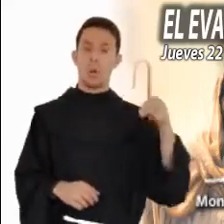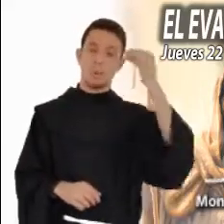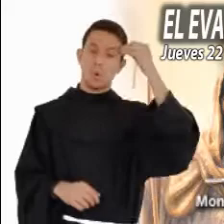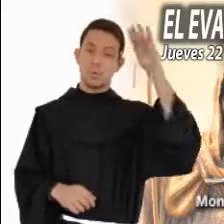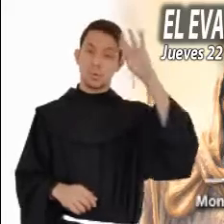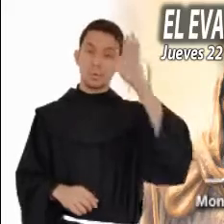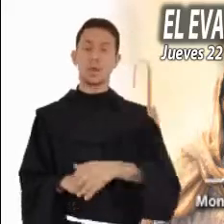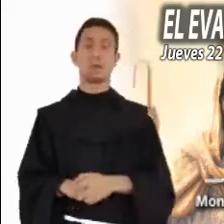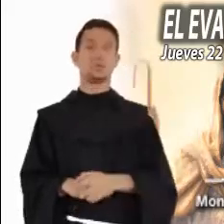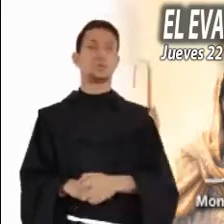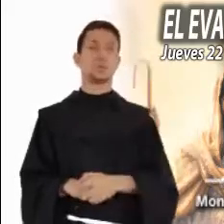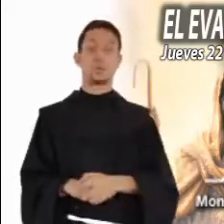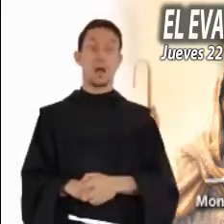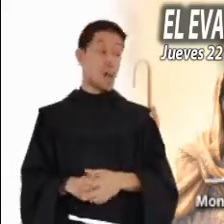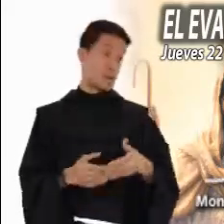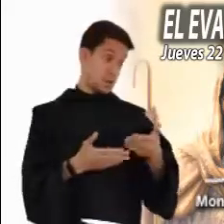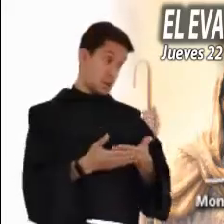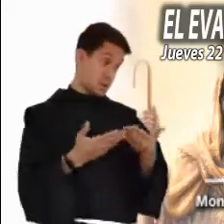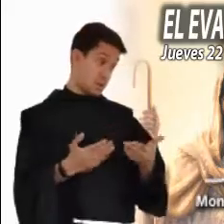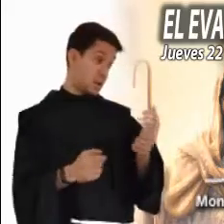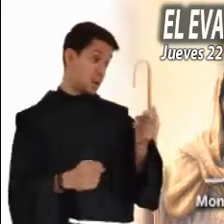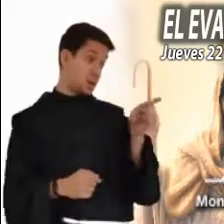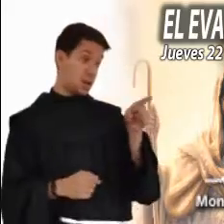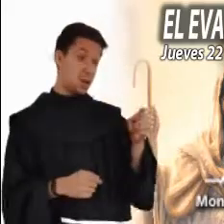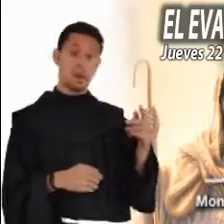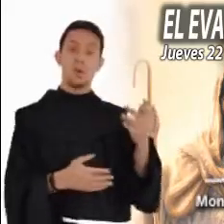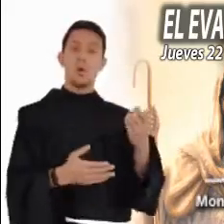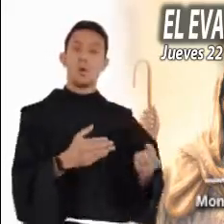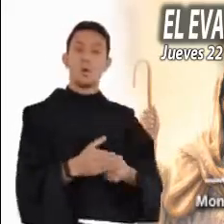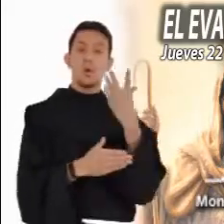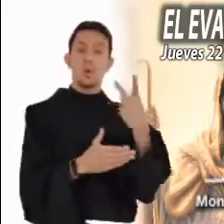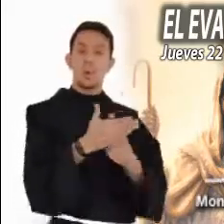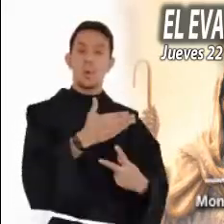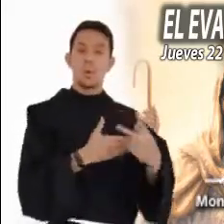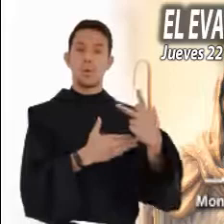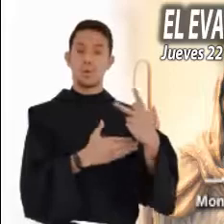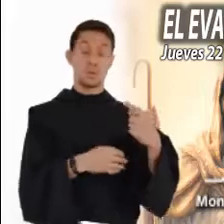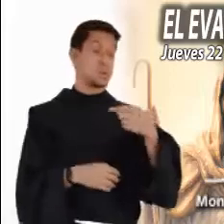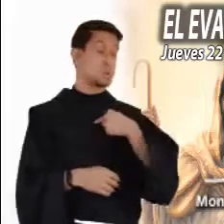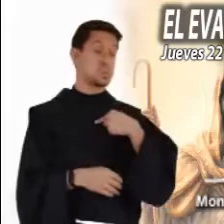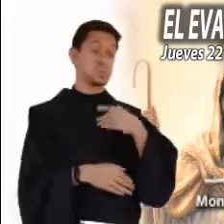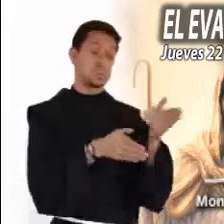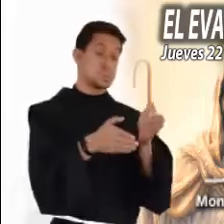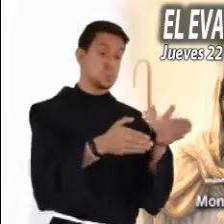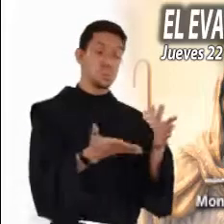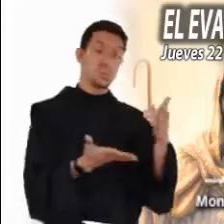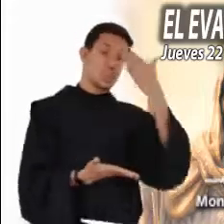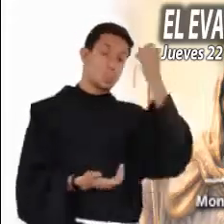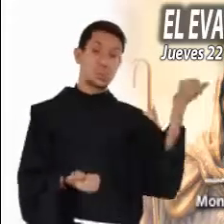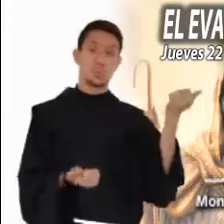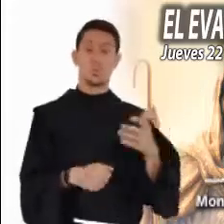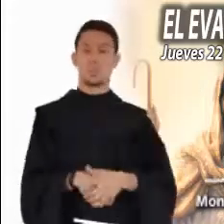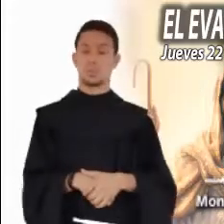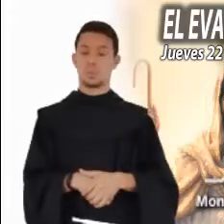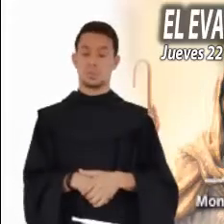un nuevo profeta que no logra clasificar? ¿Es temor a que mine con su predicación,